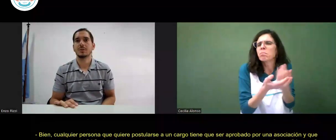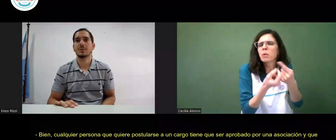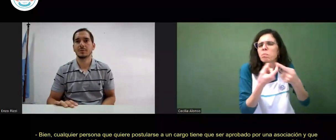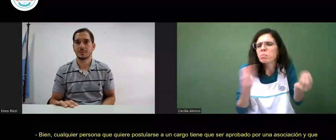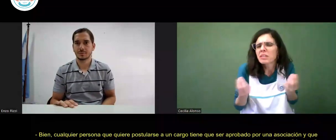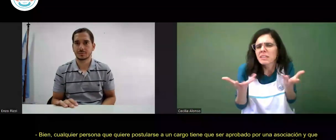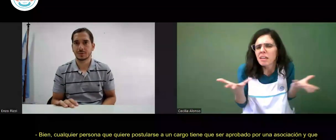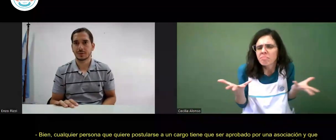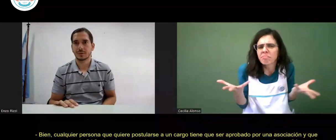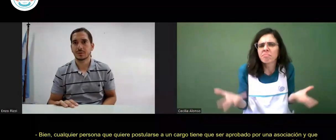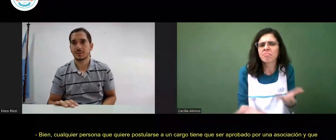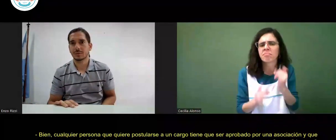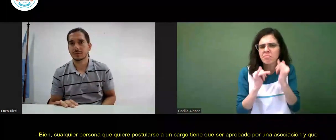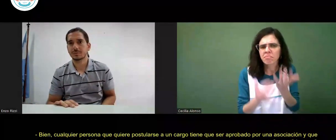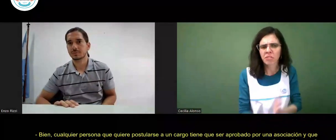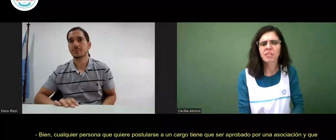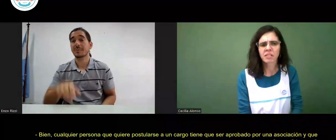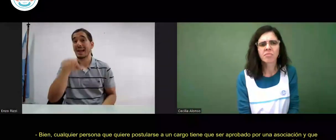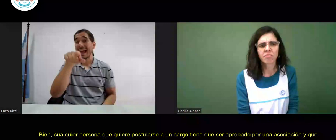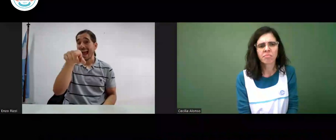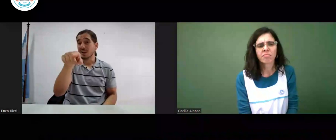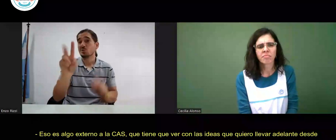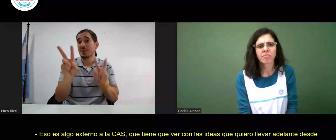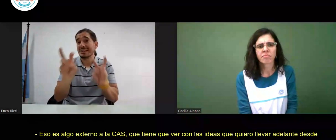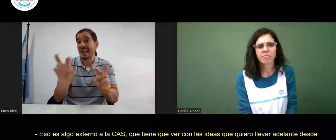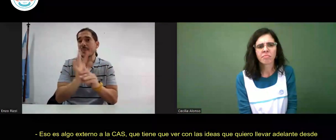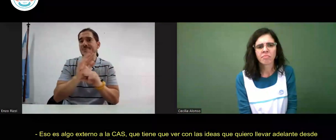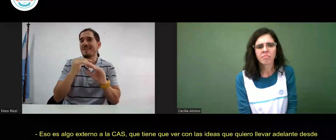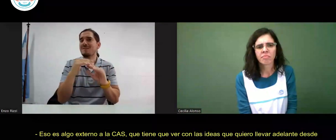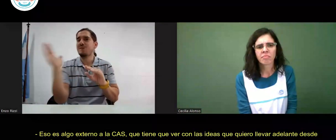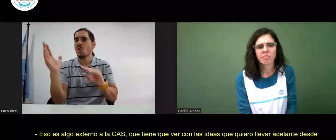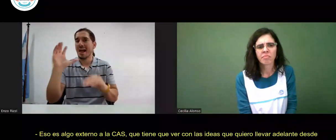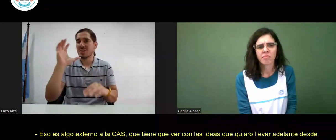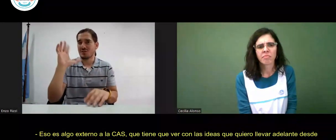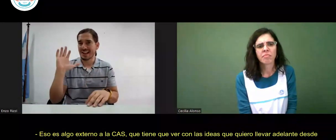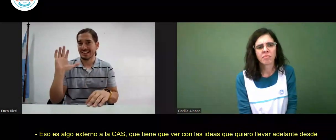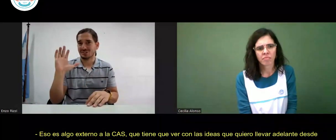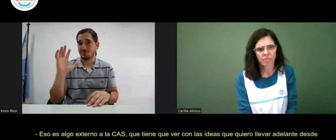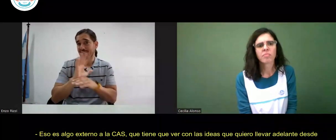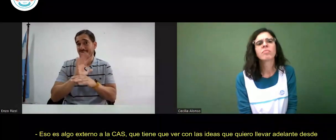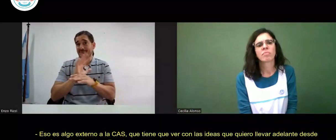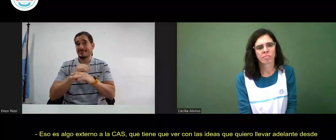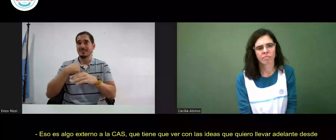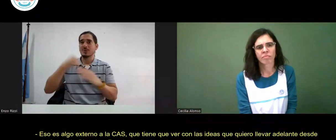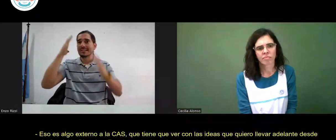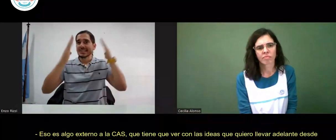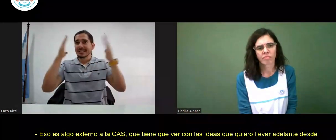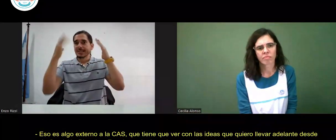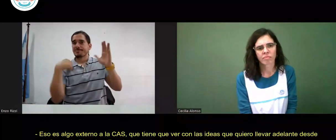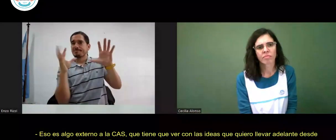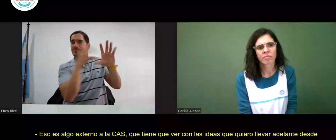personas presenta una propuesta o cómo es? Eso es algo externo a la CAS,